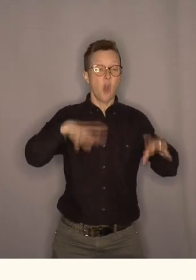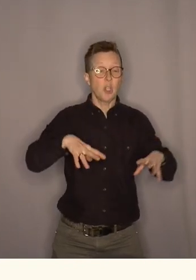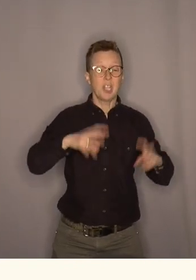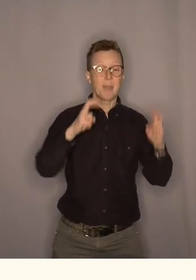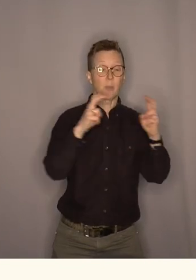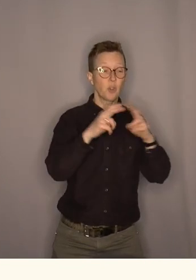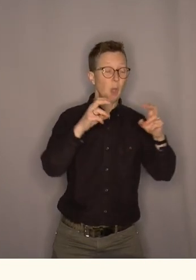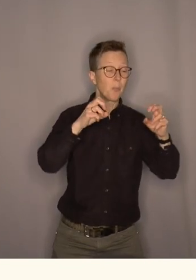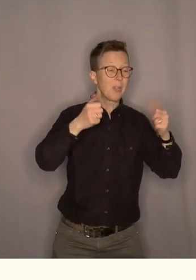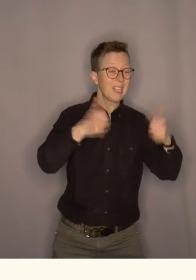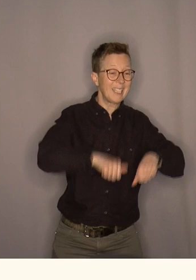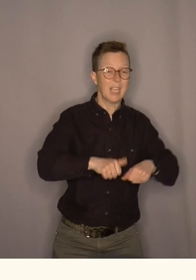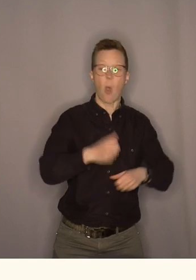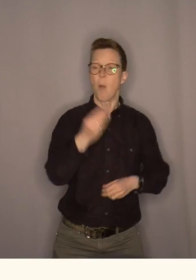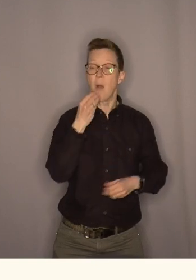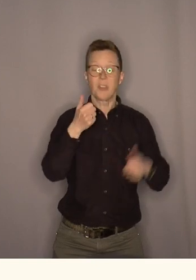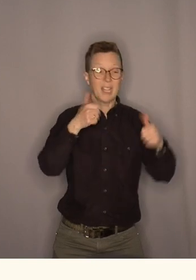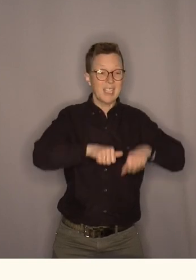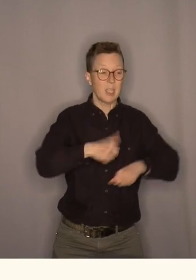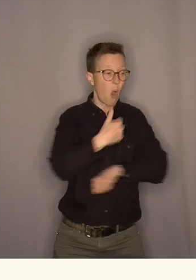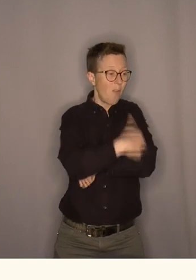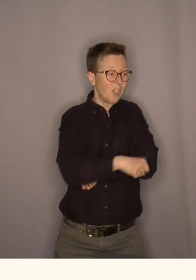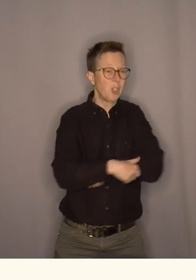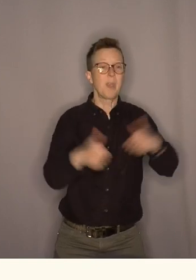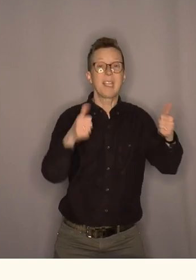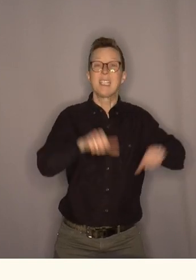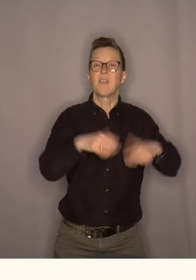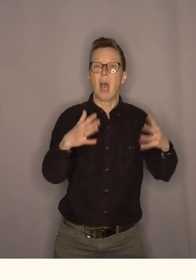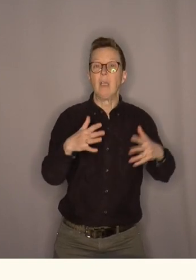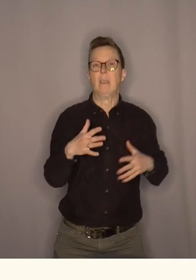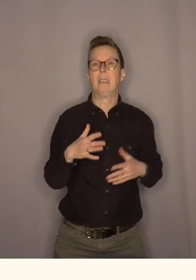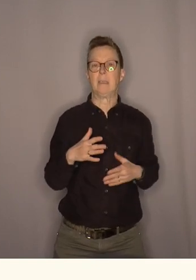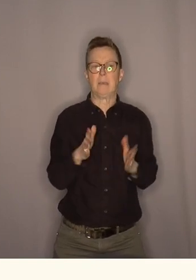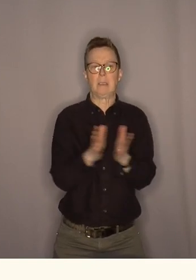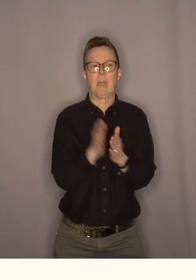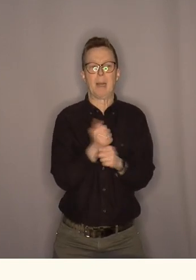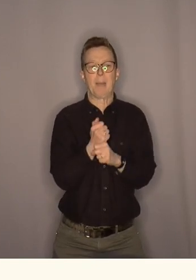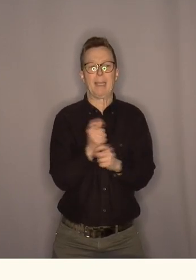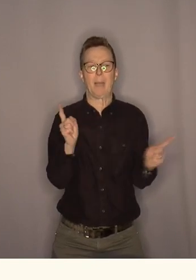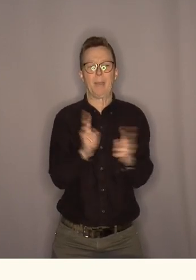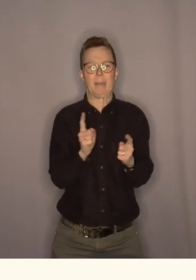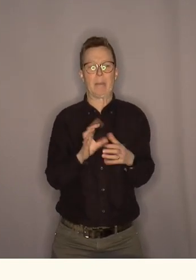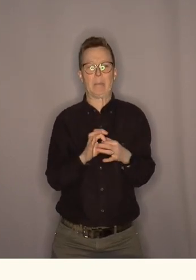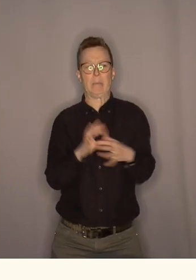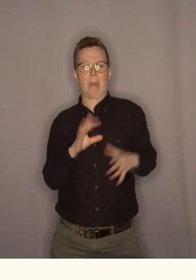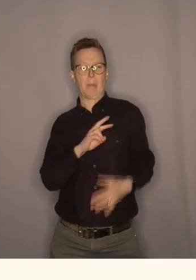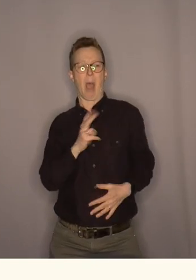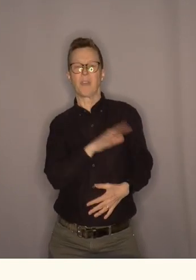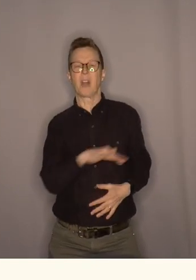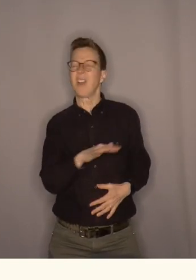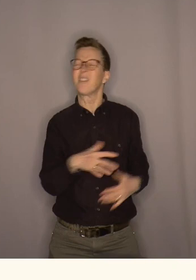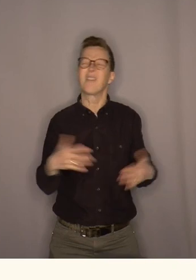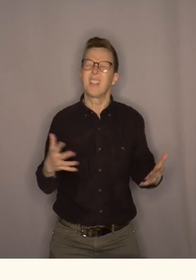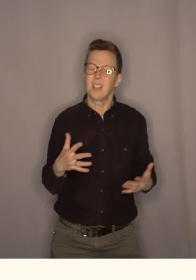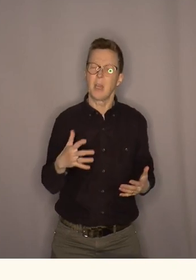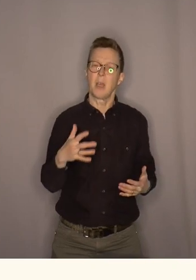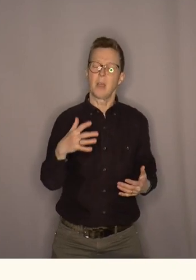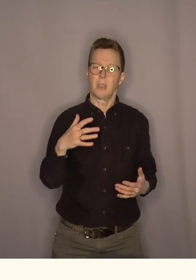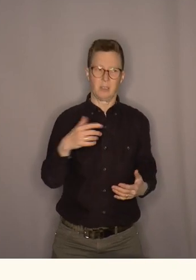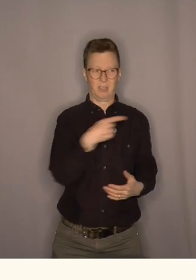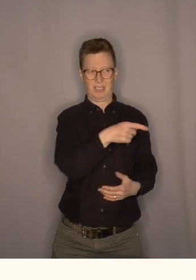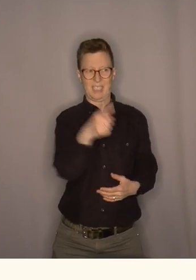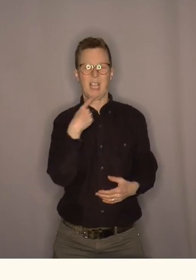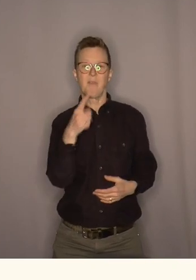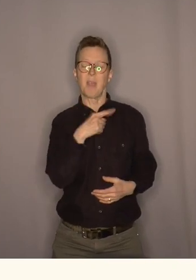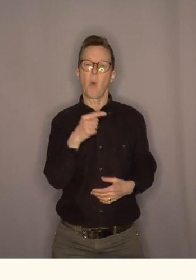matvarekrisen og på fattigdomskrisen det er at vi skal samarbeide mindre med andre land. Og at vi skal samarbeide